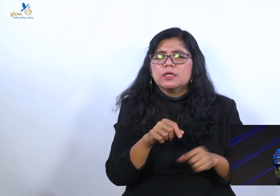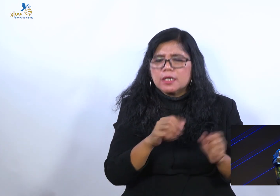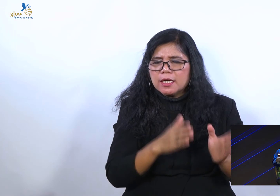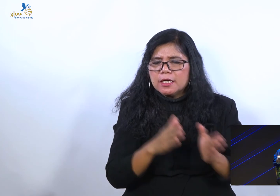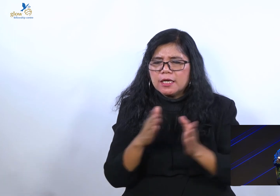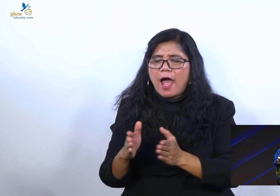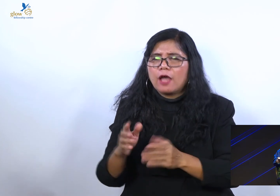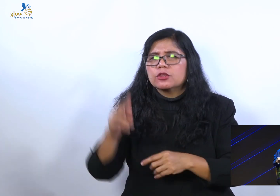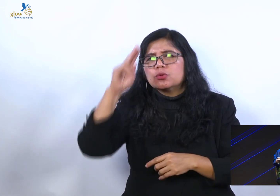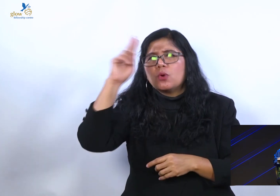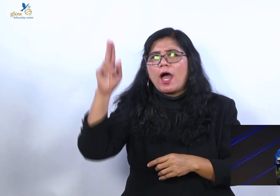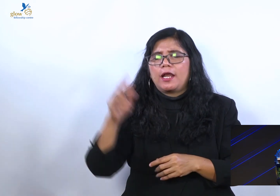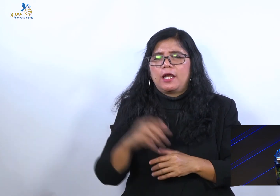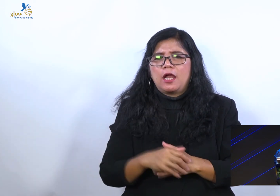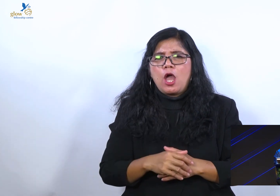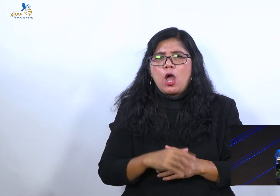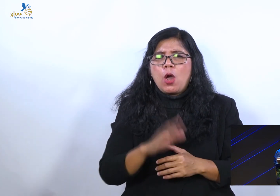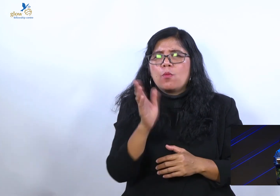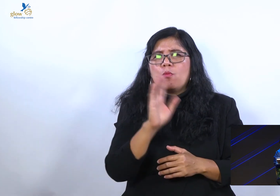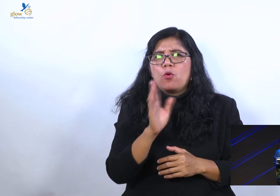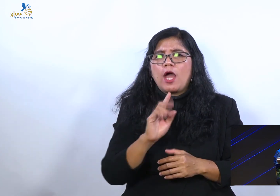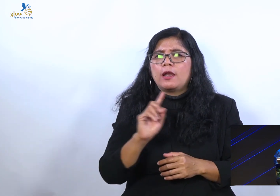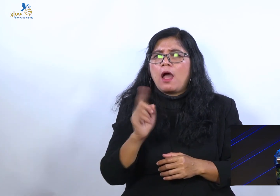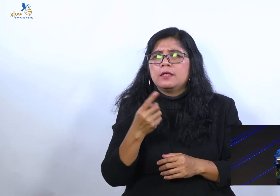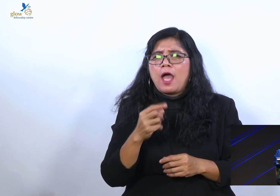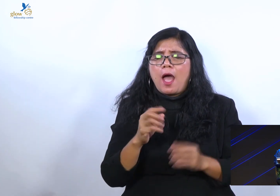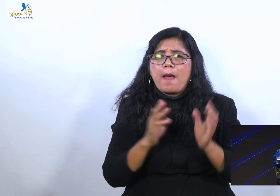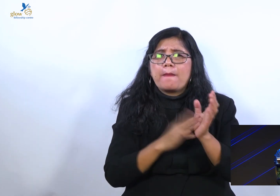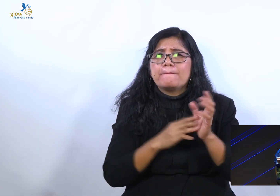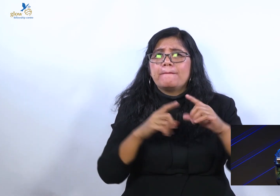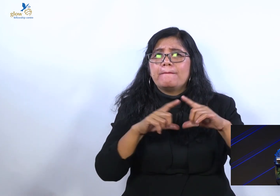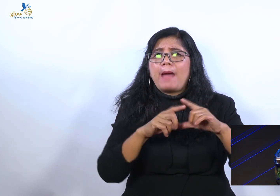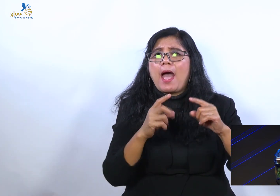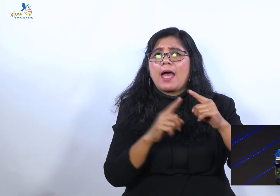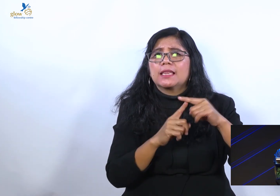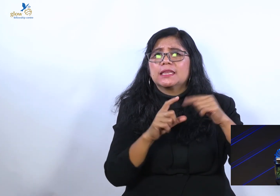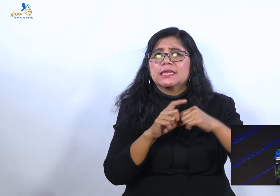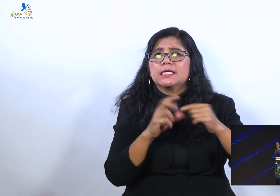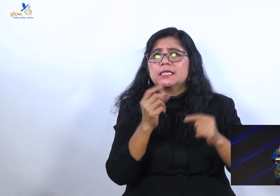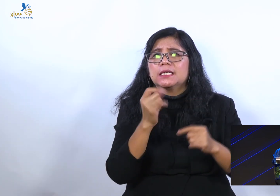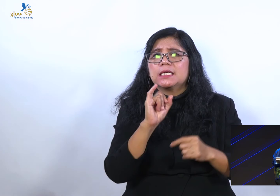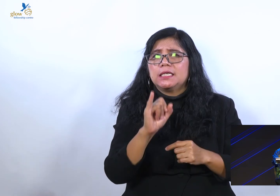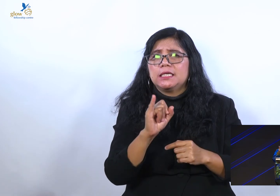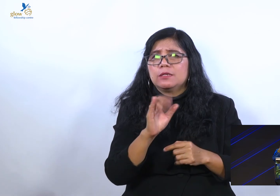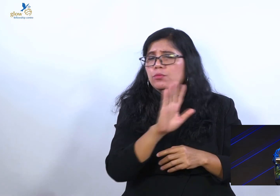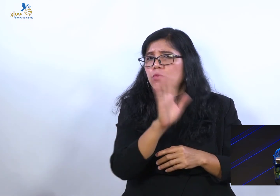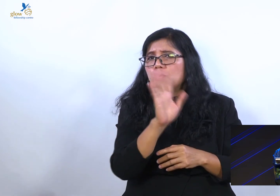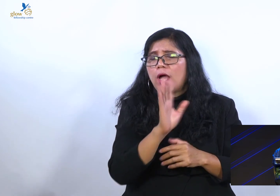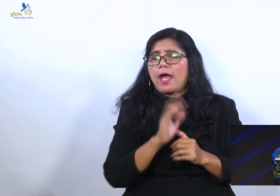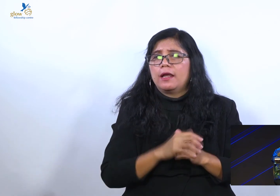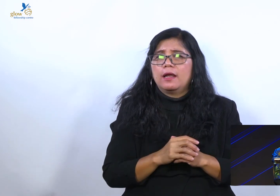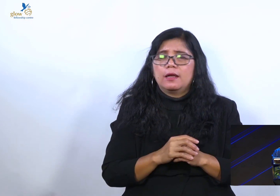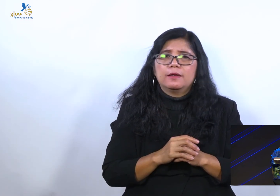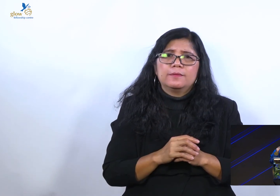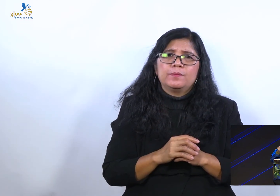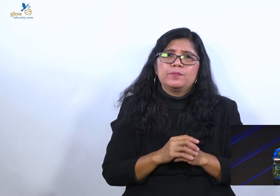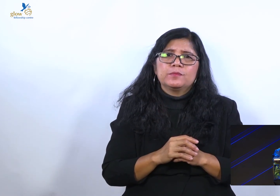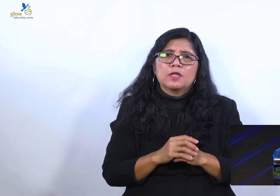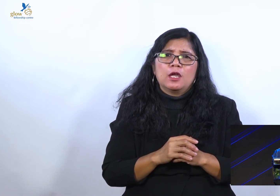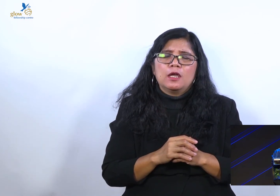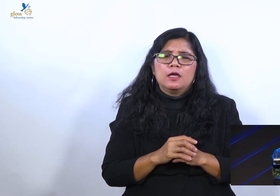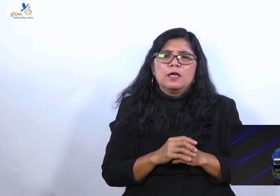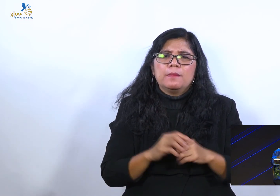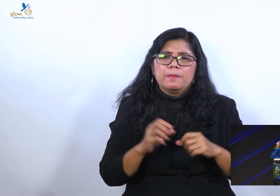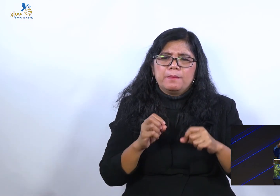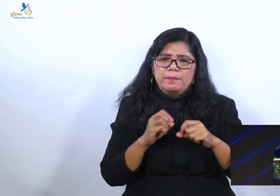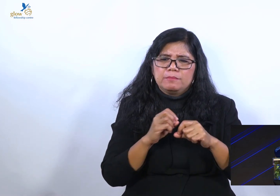Tapi berkat di sini bukan selamanya harus mati ini. Berkat di sini bukan meniadakan bahwa kita tidak akan menghadapi tantangan.